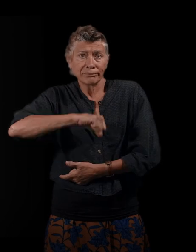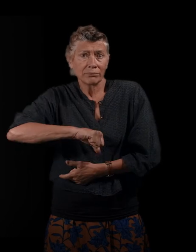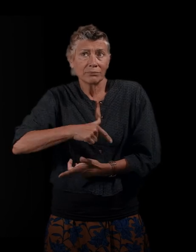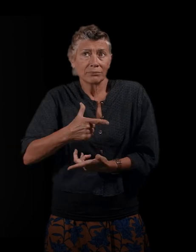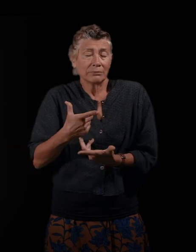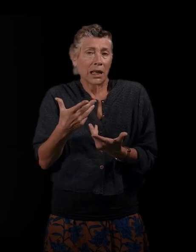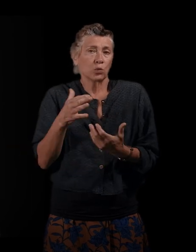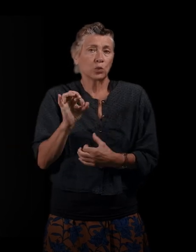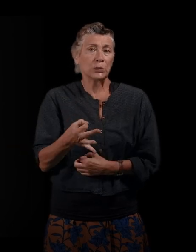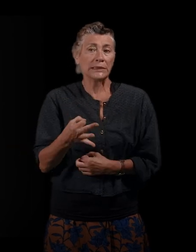de mes grands-parents